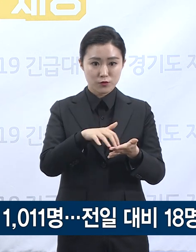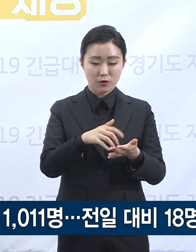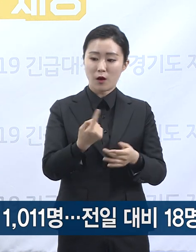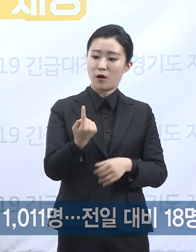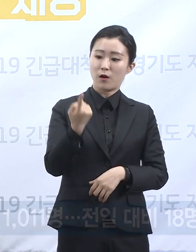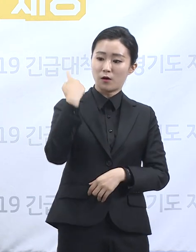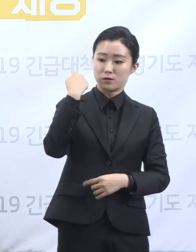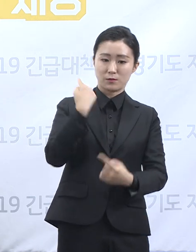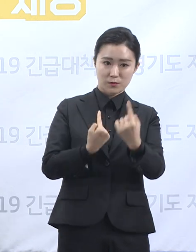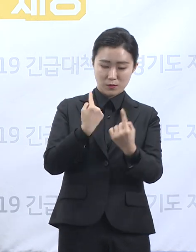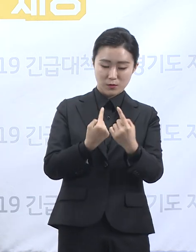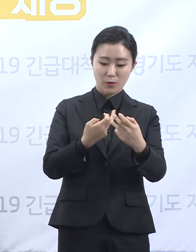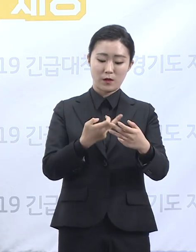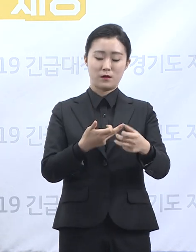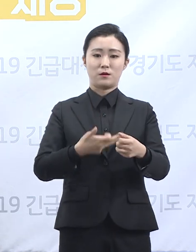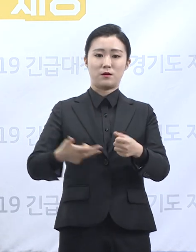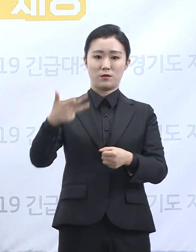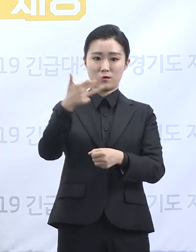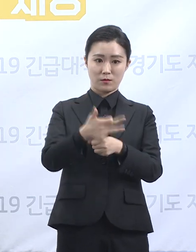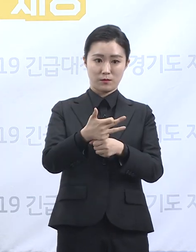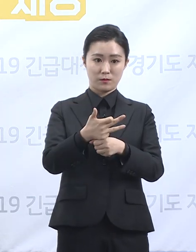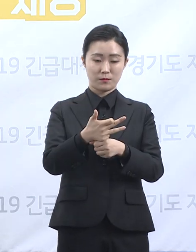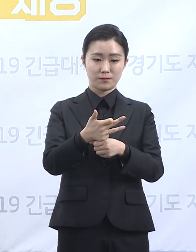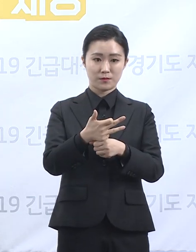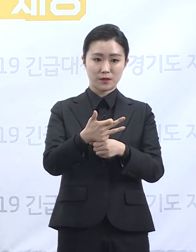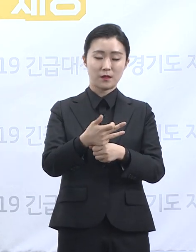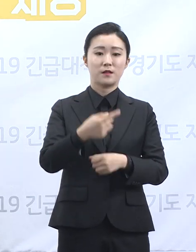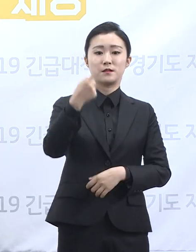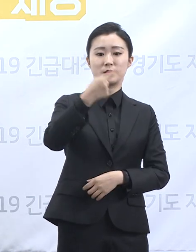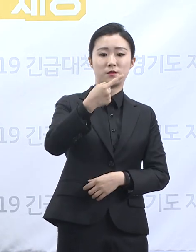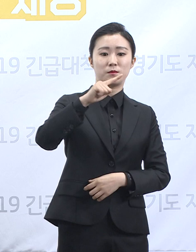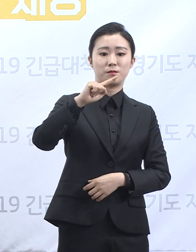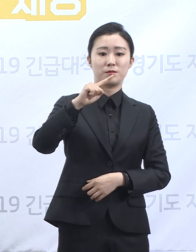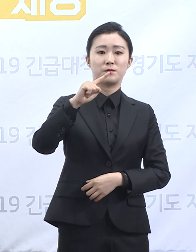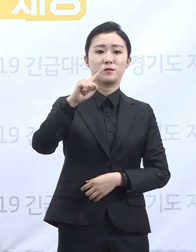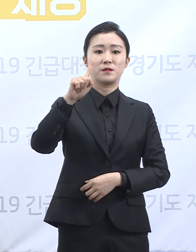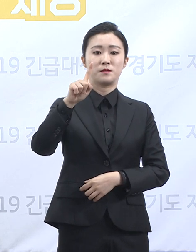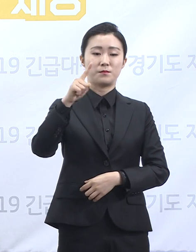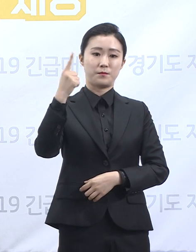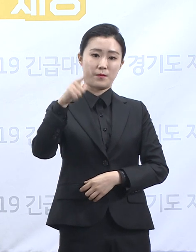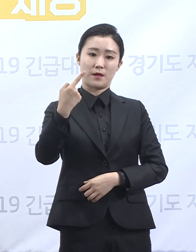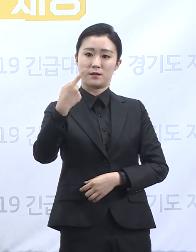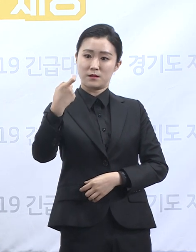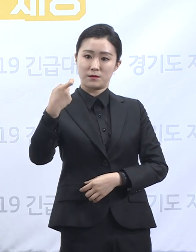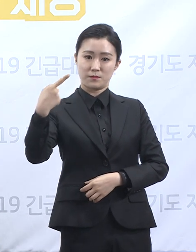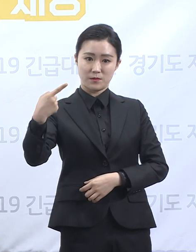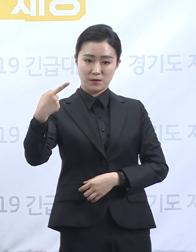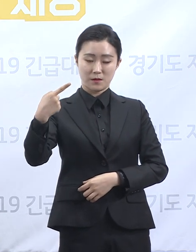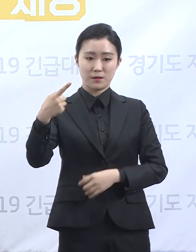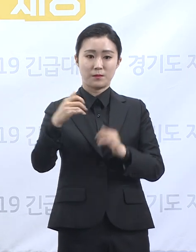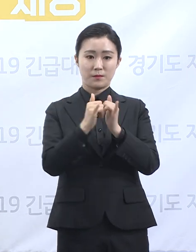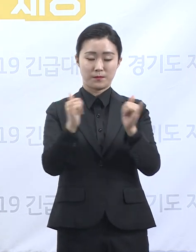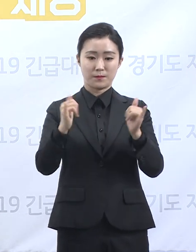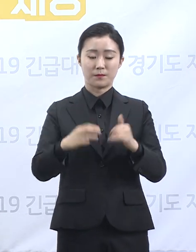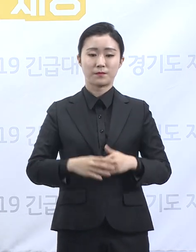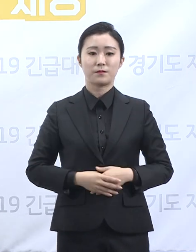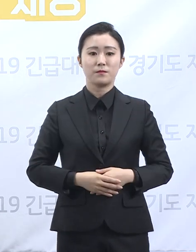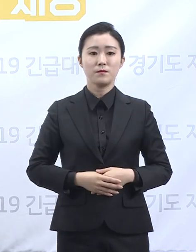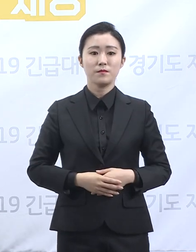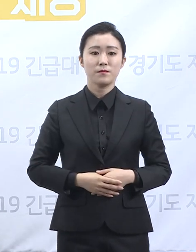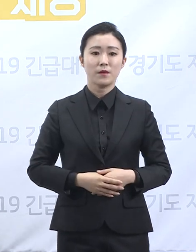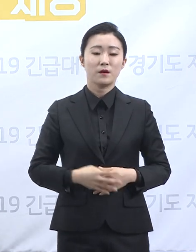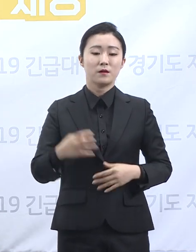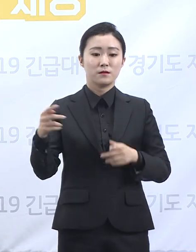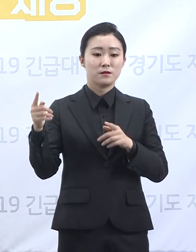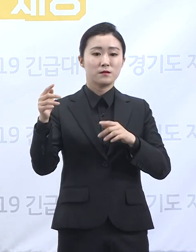,011명입니다. 인구 100만 명당 확진자 발생 수는 73.7명으로 전국 17개